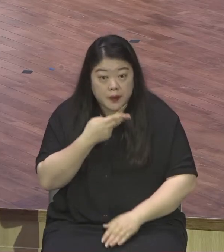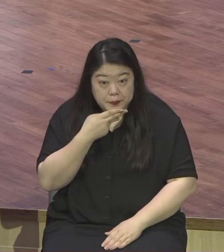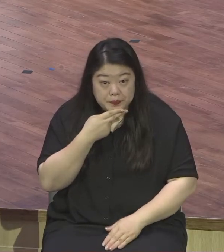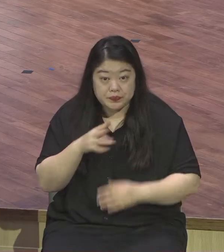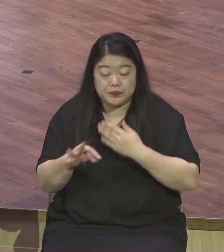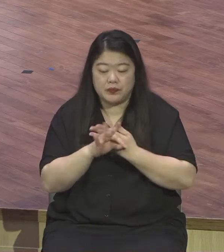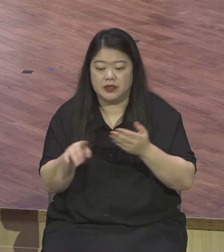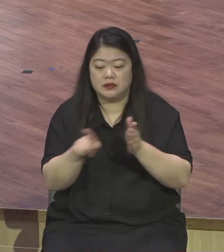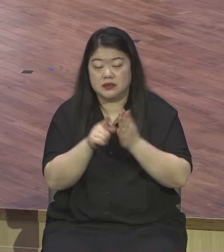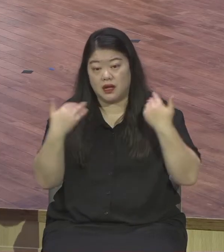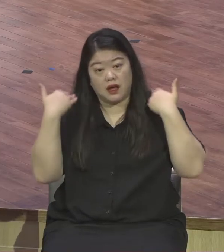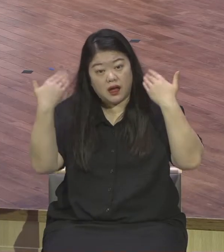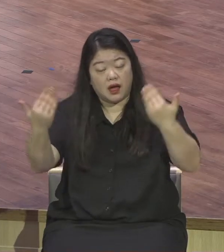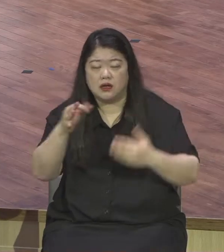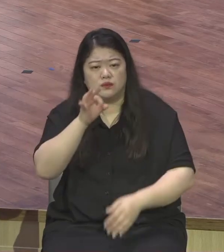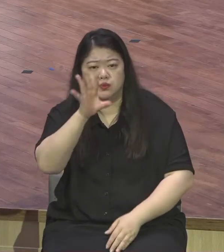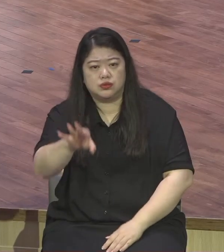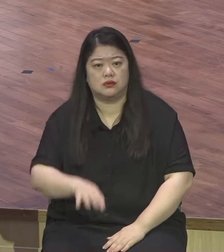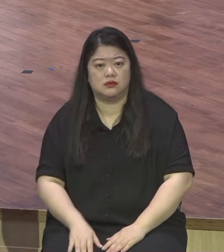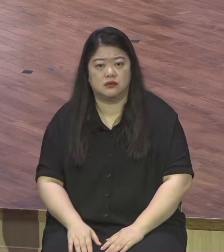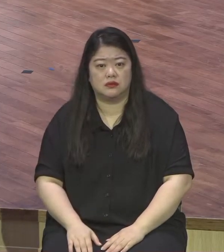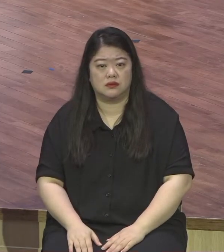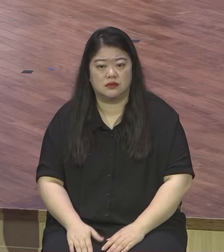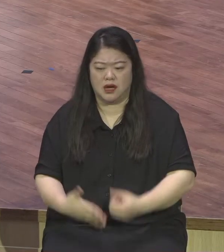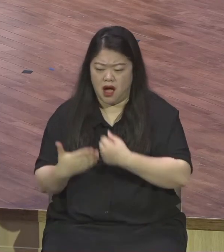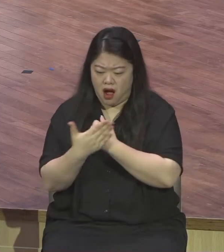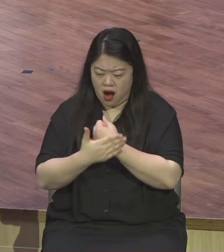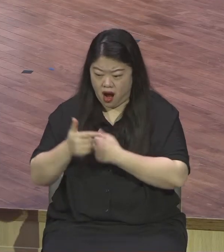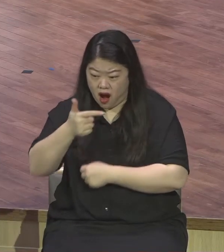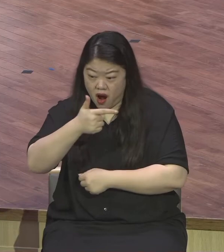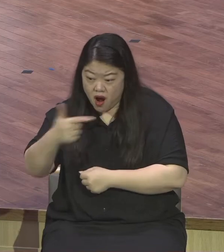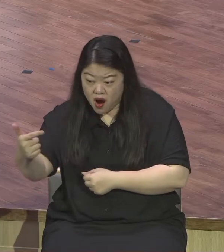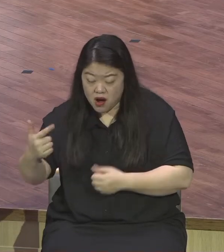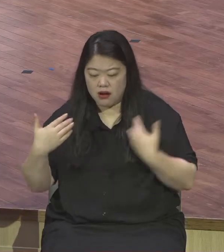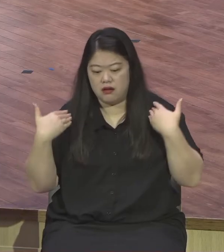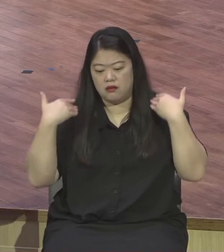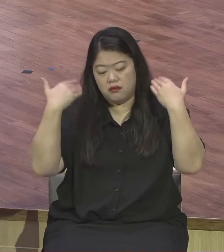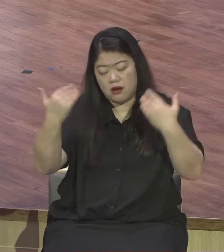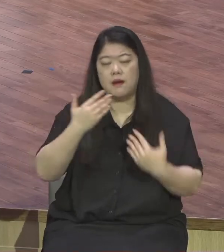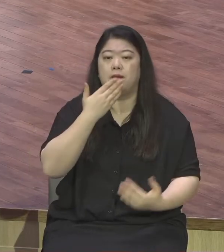감동이지. 이 감동이 넘치는 신앙생활 이게 중요합니다.